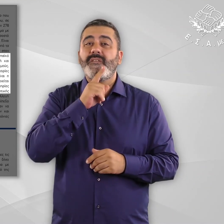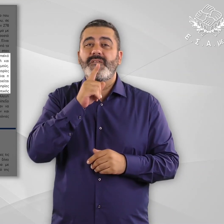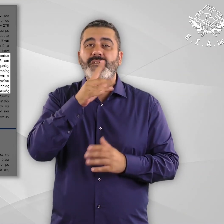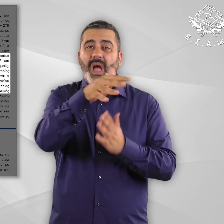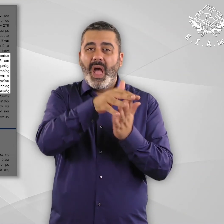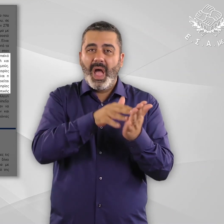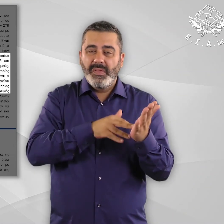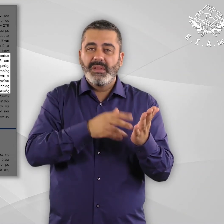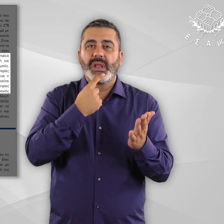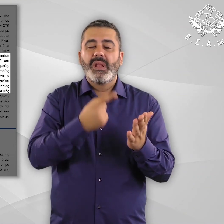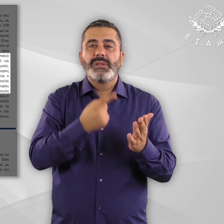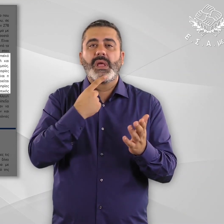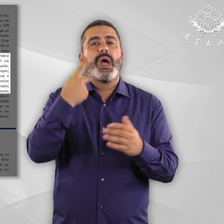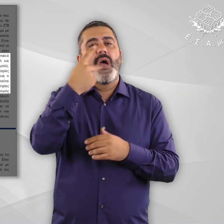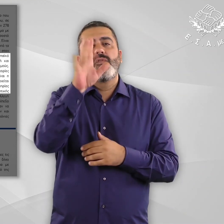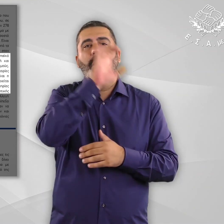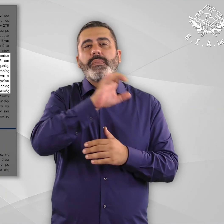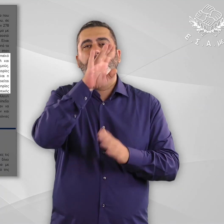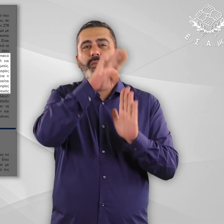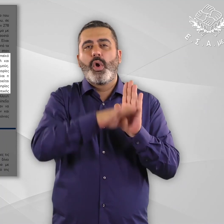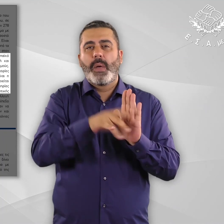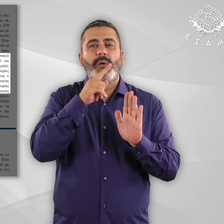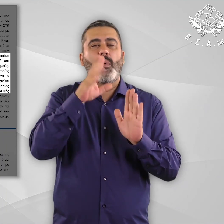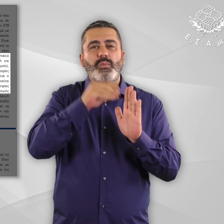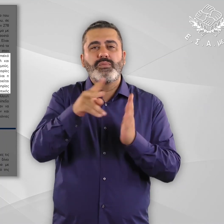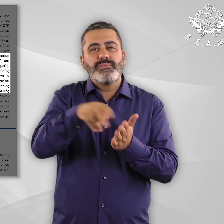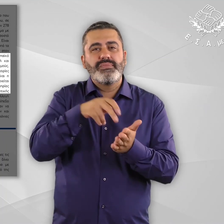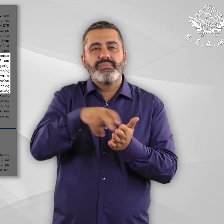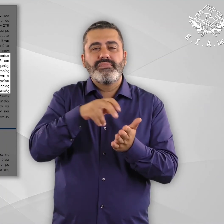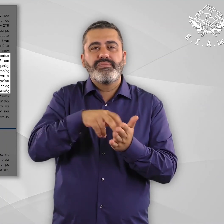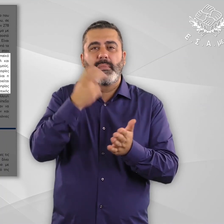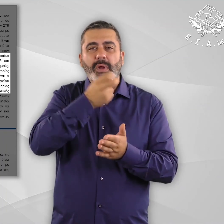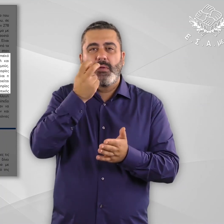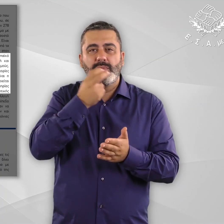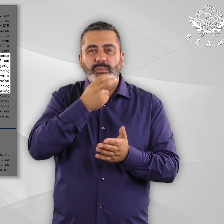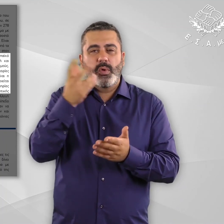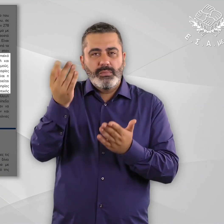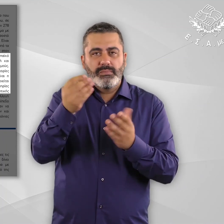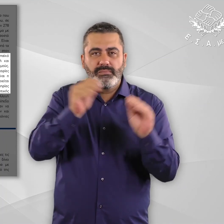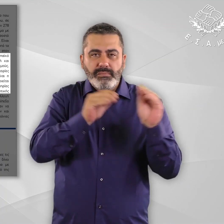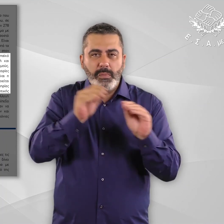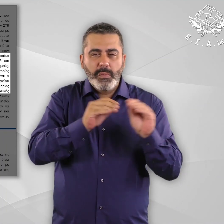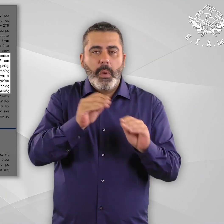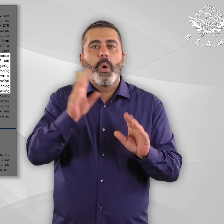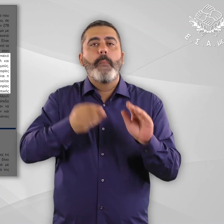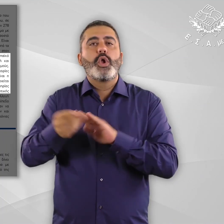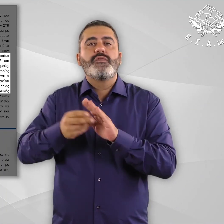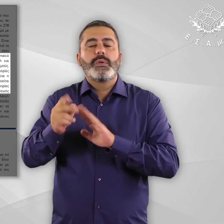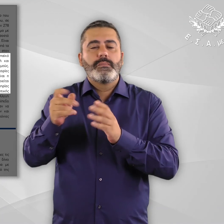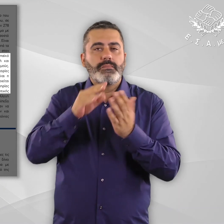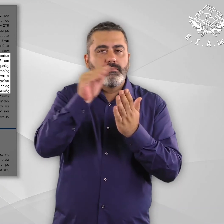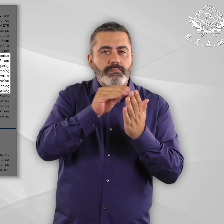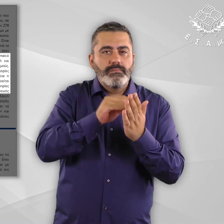AIDA το Ευρωπαϊκό Λογισμικό ΠΦΡΟΥΤΙΑΡΗΣ που χρησιμοποιείται για τη συλλογή και ταξινόμηση των δεδομένων για τους προσφυγικούς